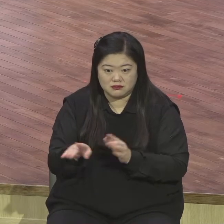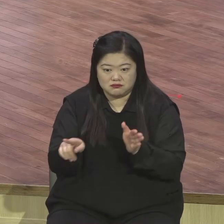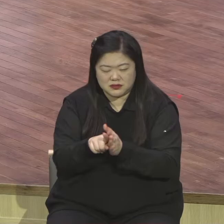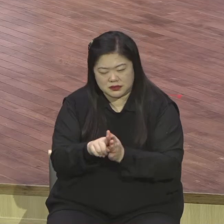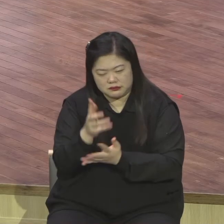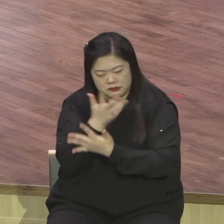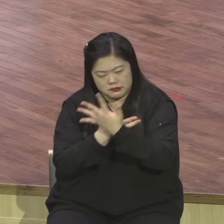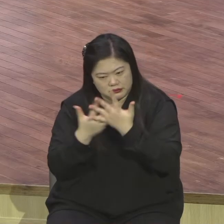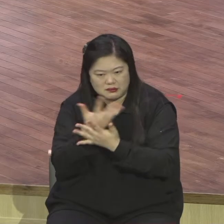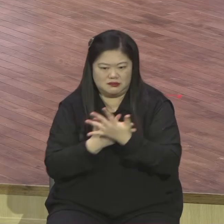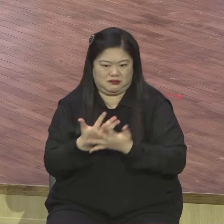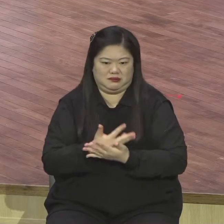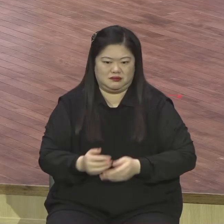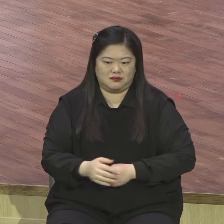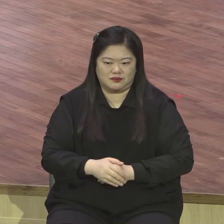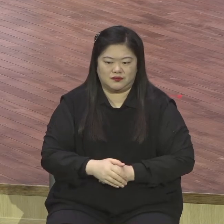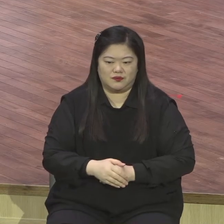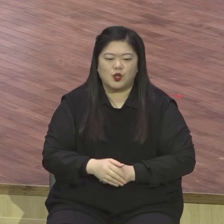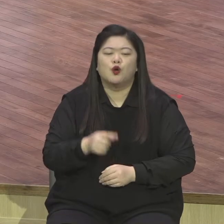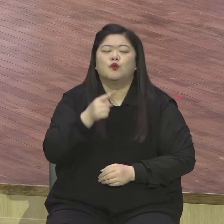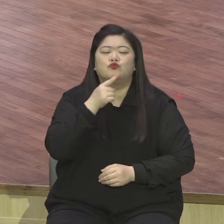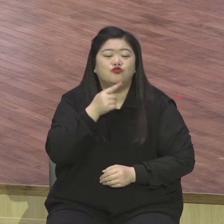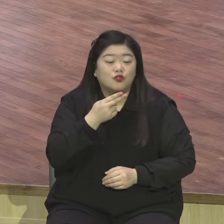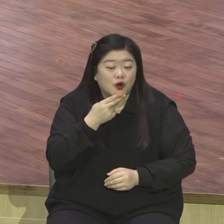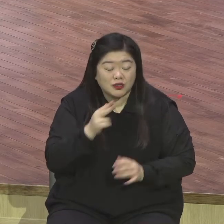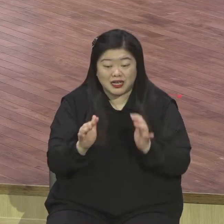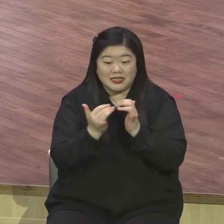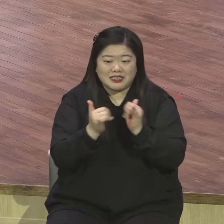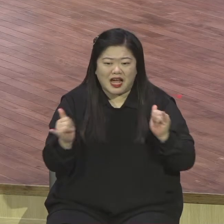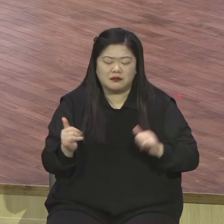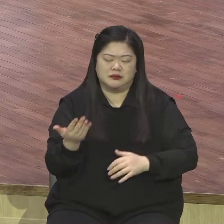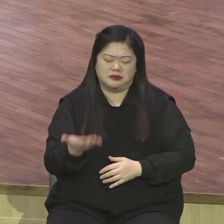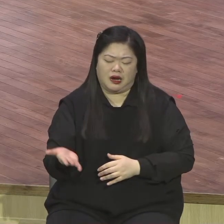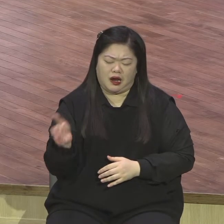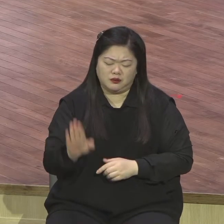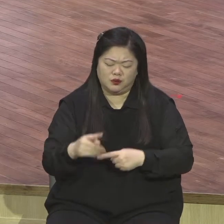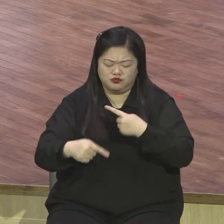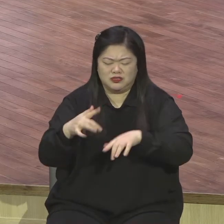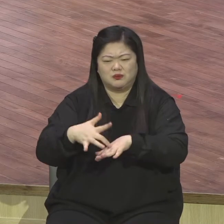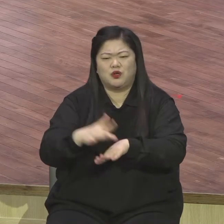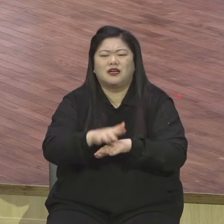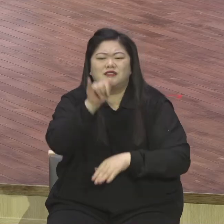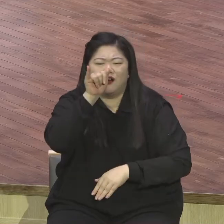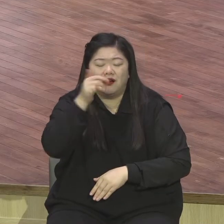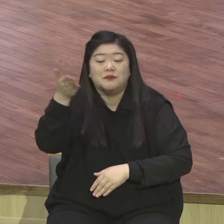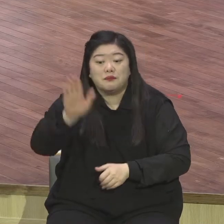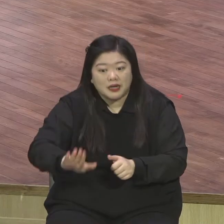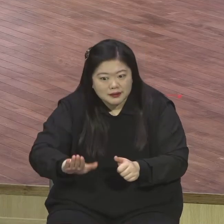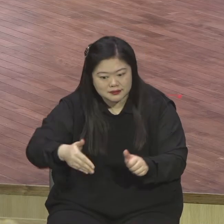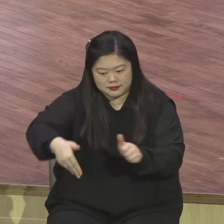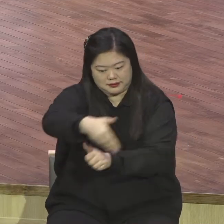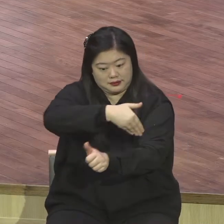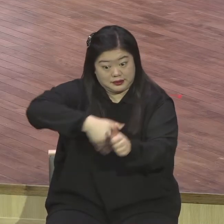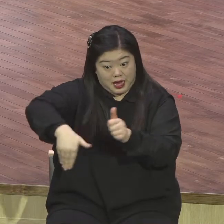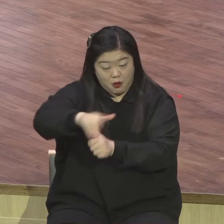그런 경험이 있어요 그러나 분명한 것은 어떤 상황 속에서도 주님이